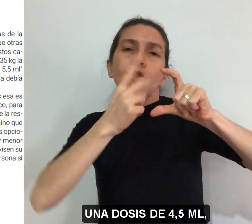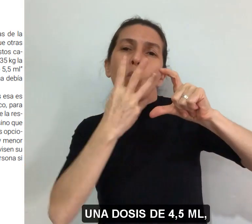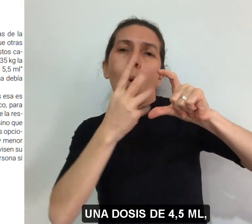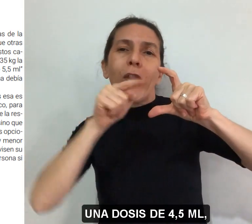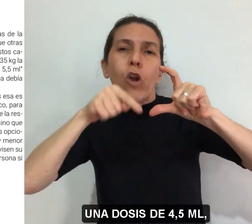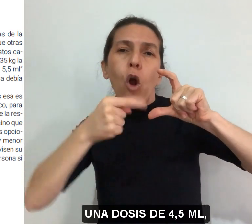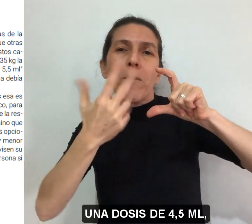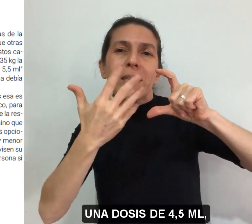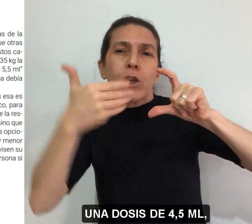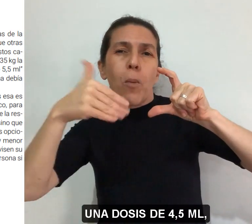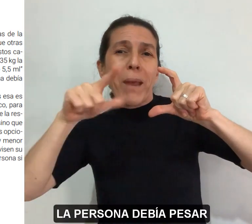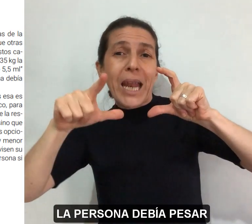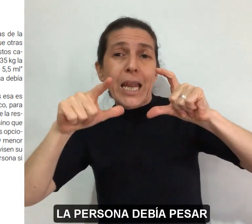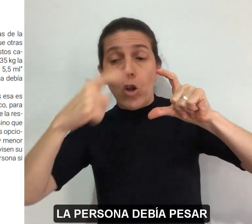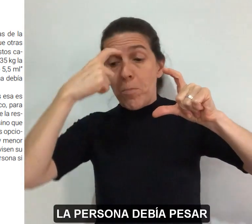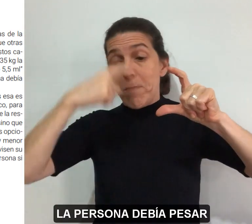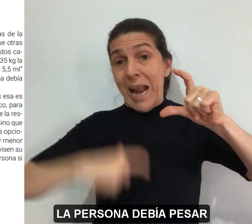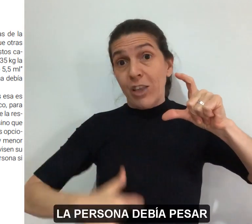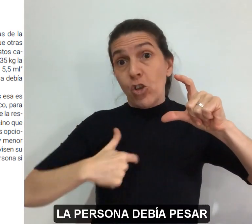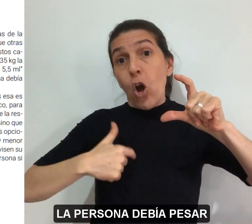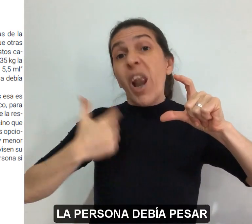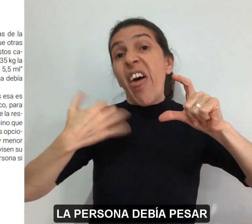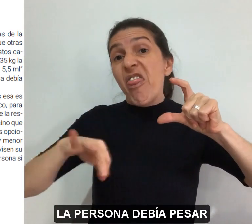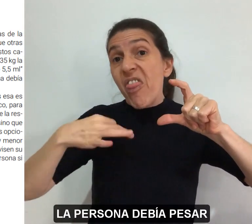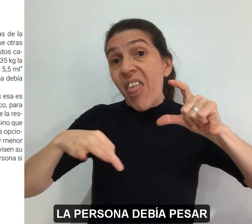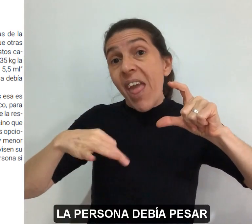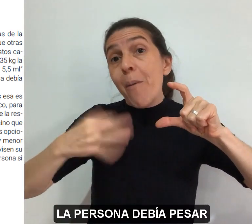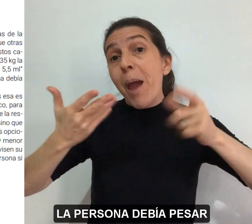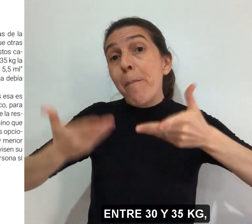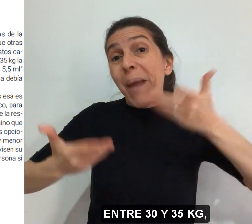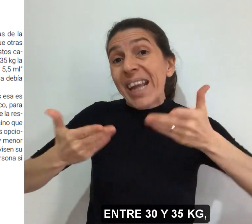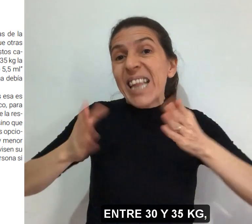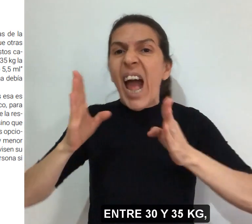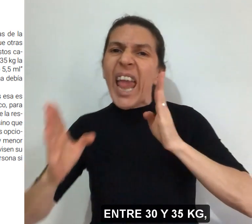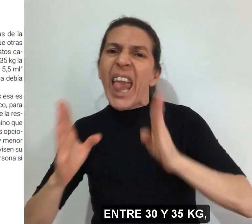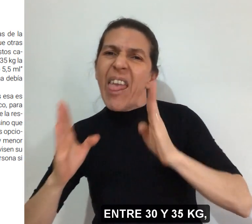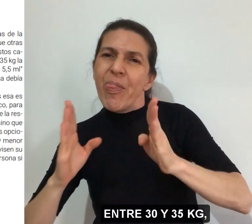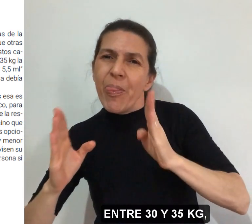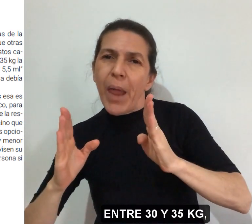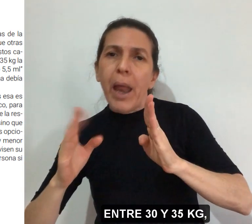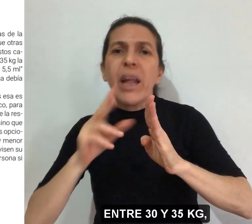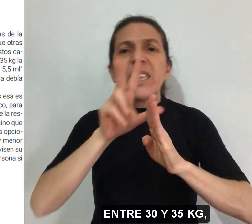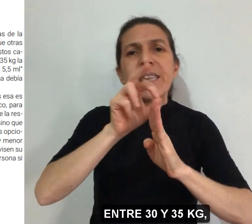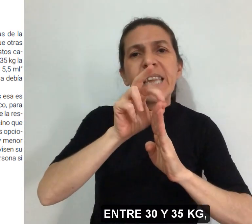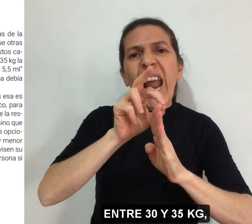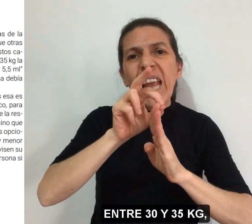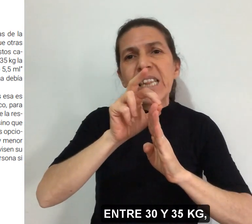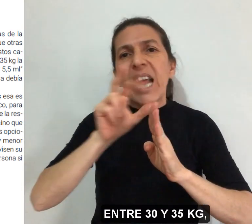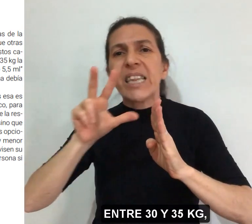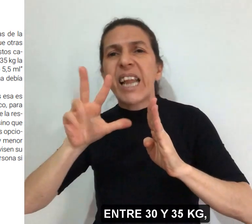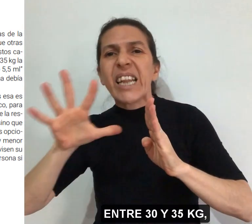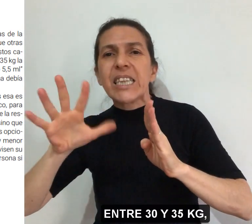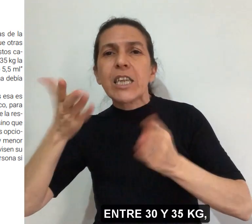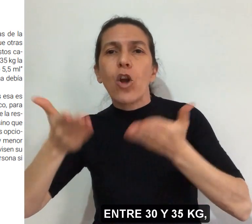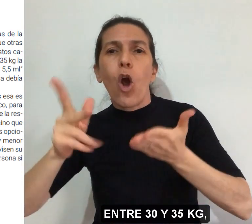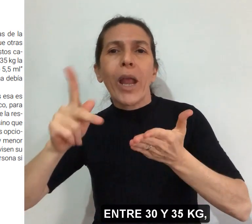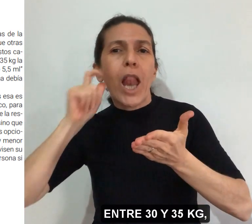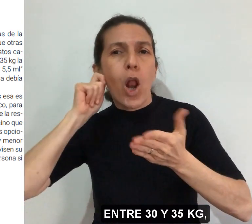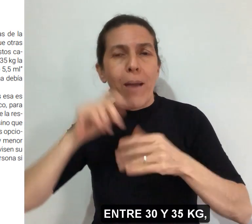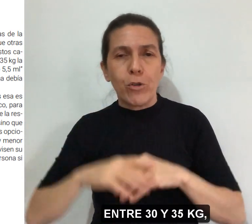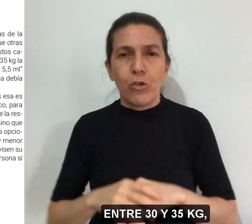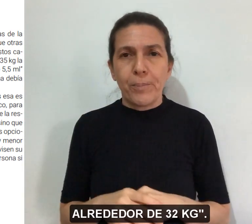,5 mililitros la persona debía pesar entre 30 y 35